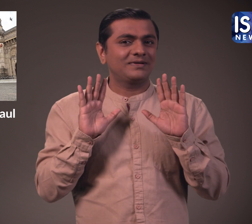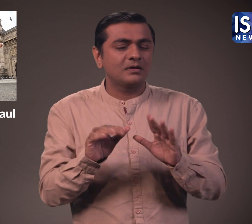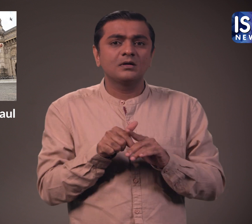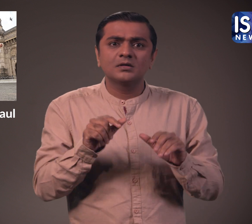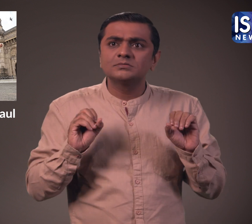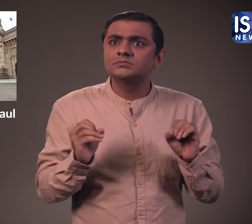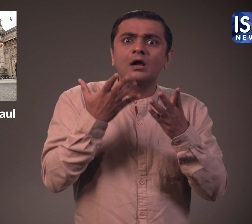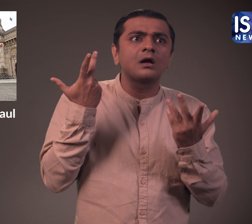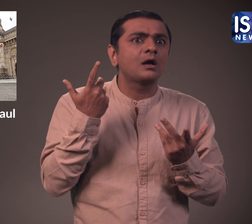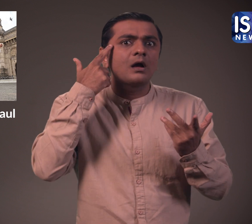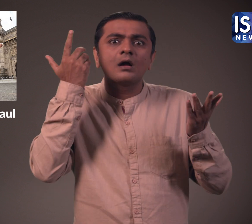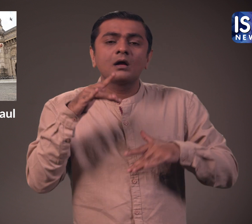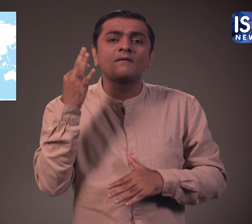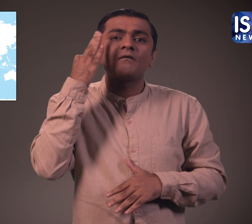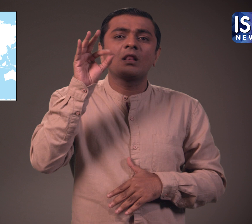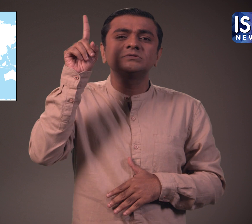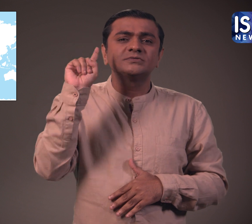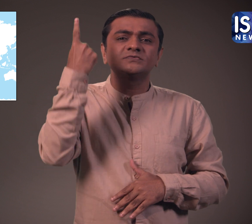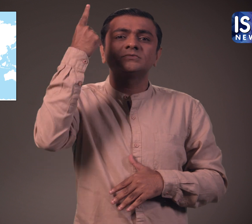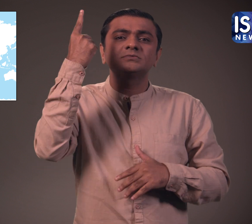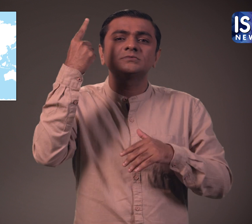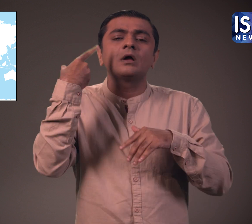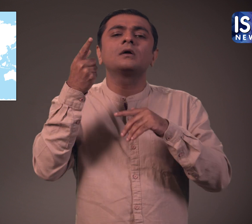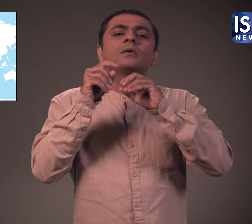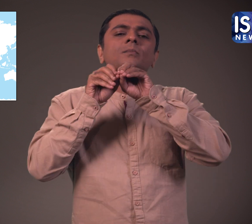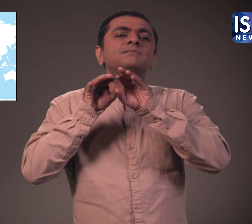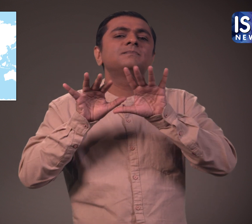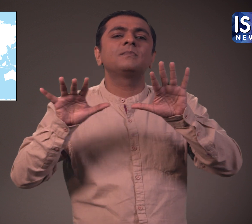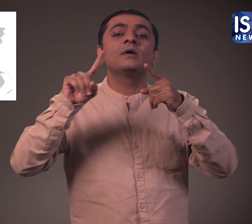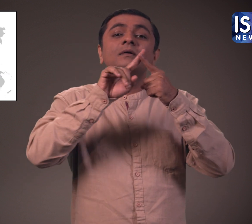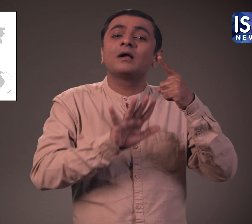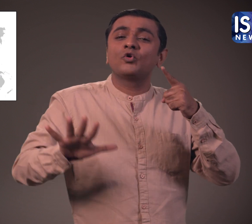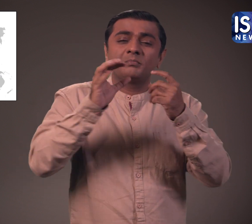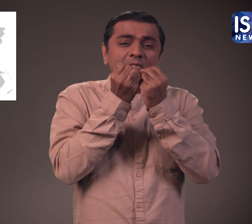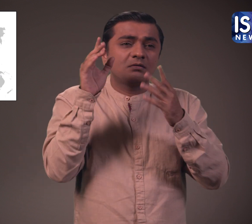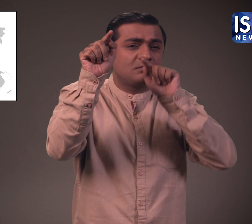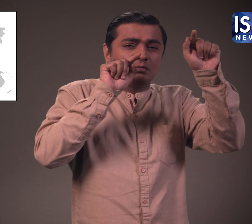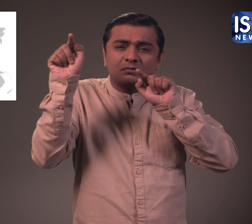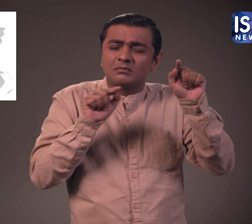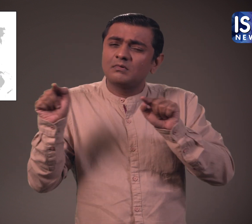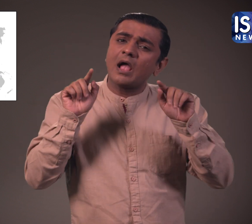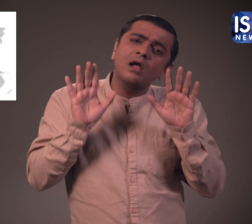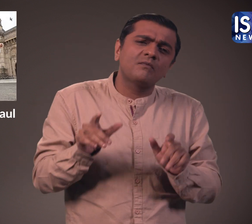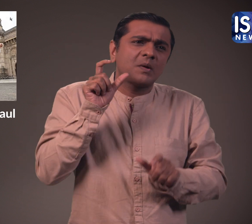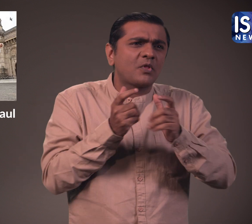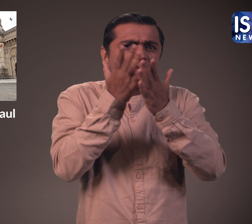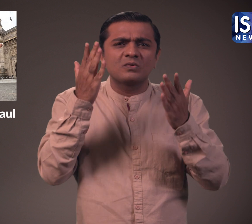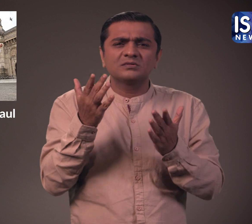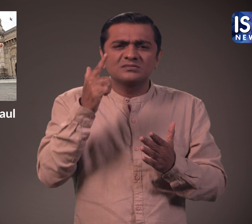यहाँ फ्रांस में शुरू हुआ और कई स्टंट करने वाले लोगों के साथ योरोप और दुनिया भर में लोग प्रिय हो